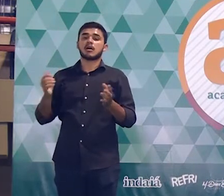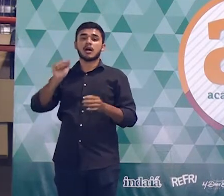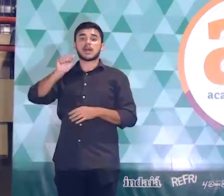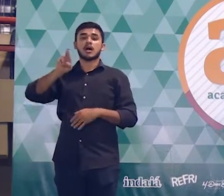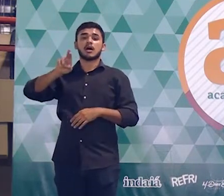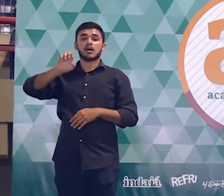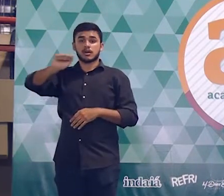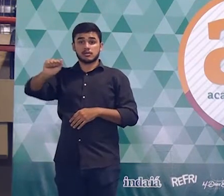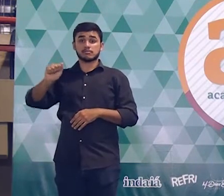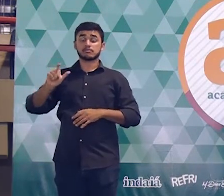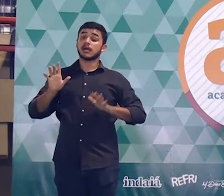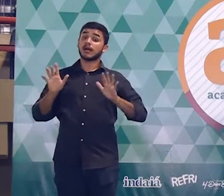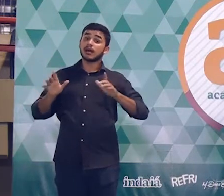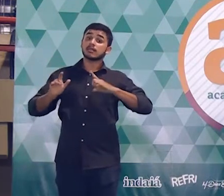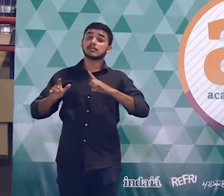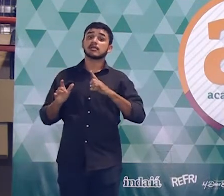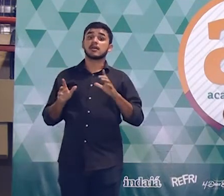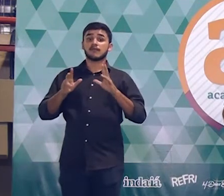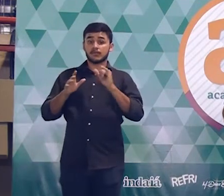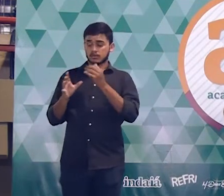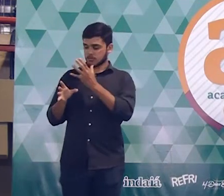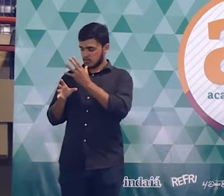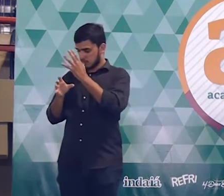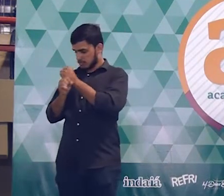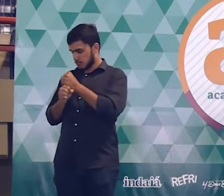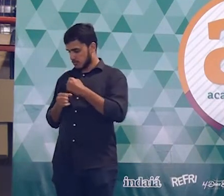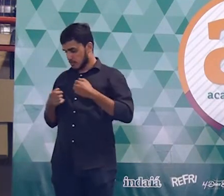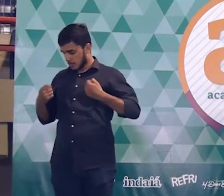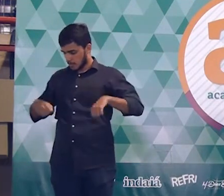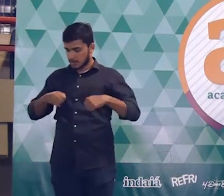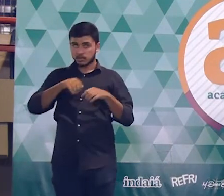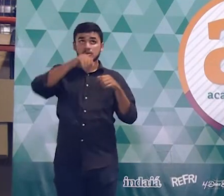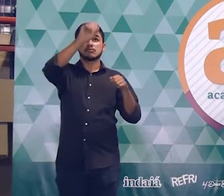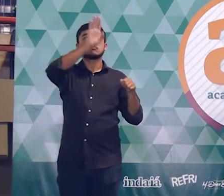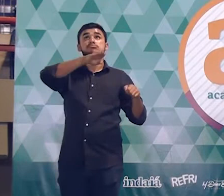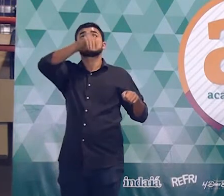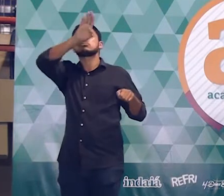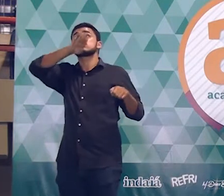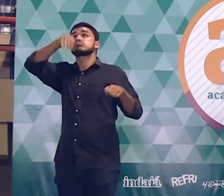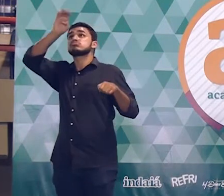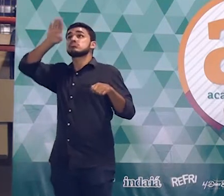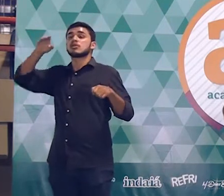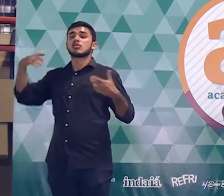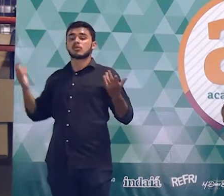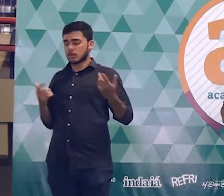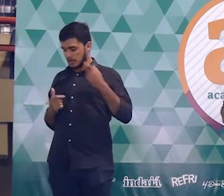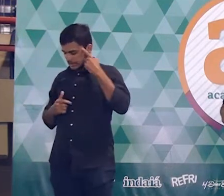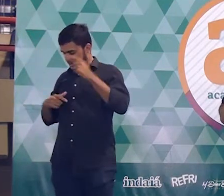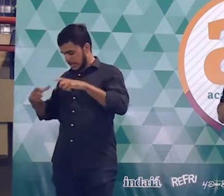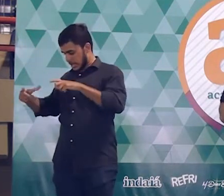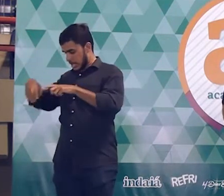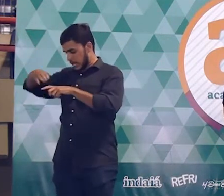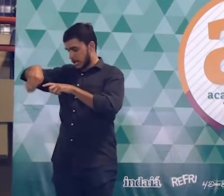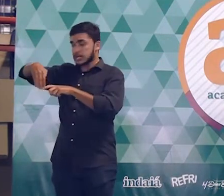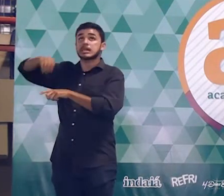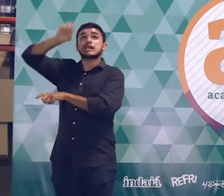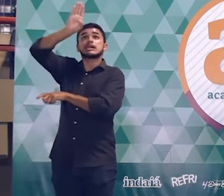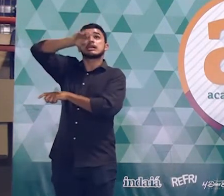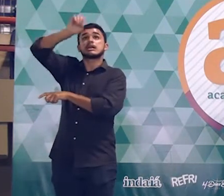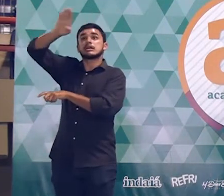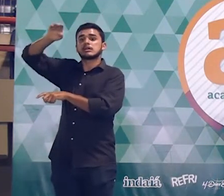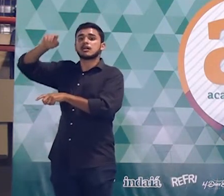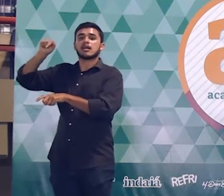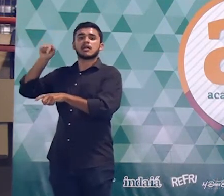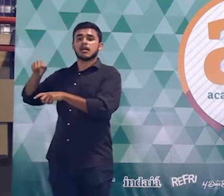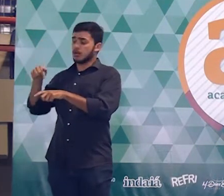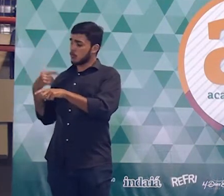área da parede, ele vai fazer um cálculo e vai te dizer quantas latas de tinta você vai precisar comprar, não é assim? Você vai trocar, por exemplo,